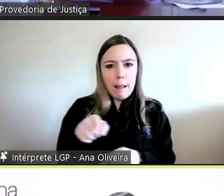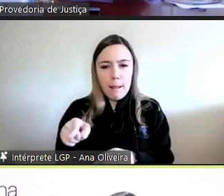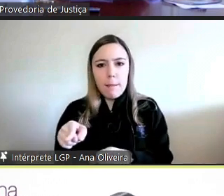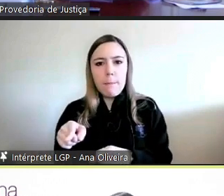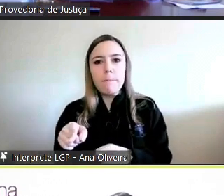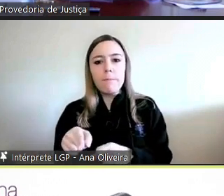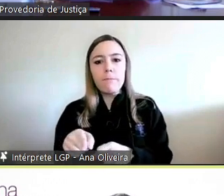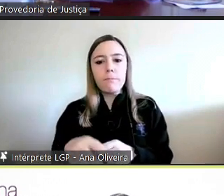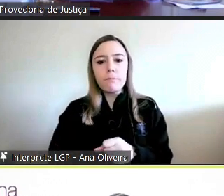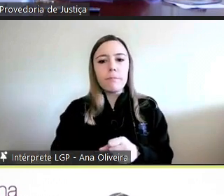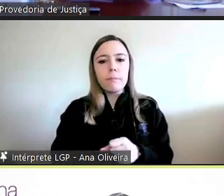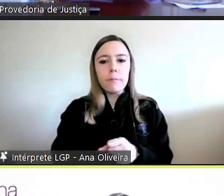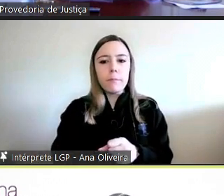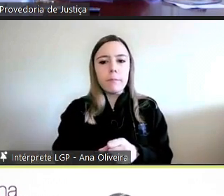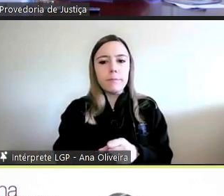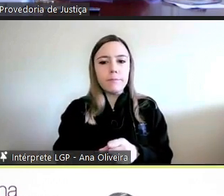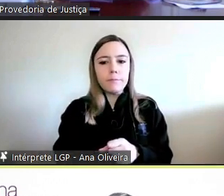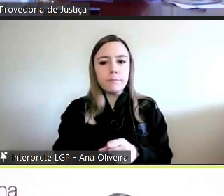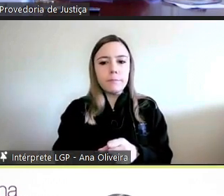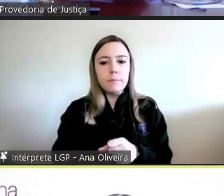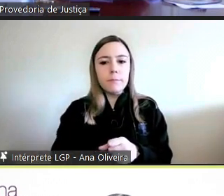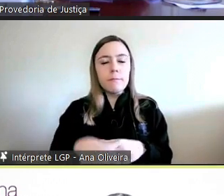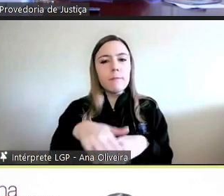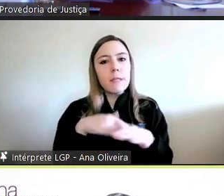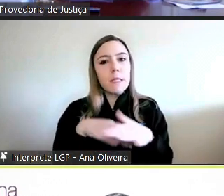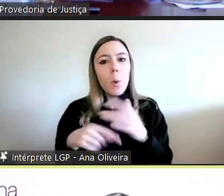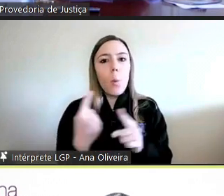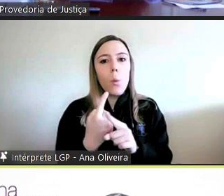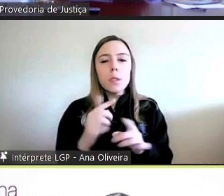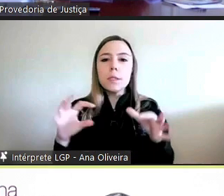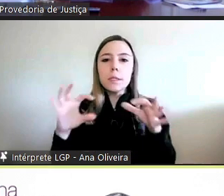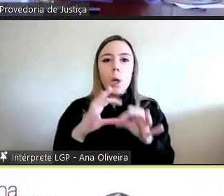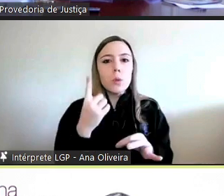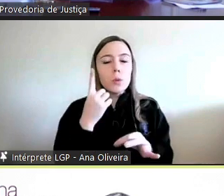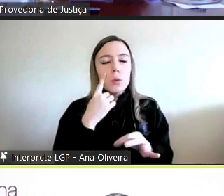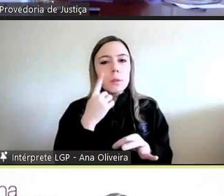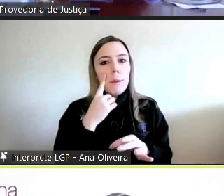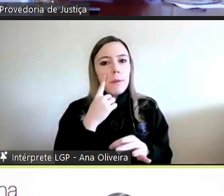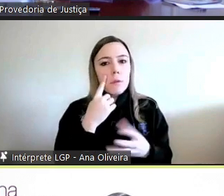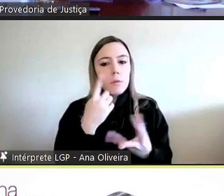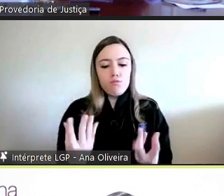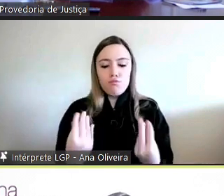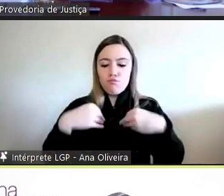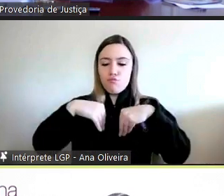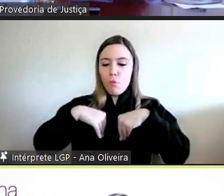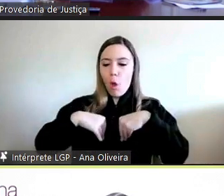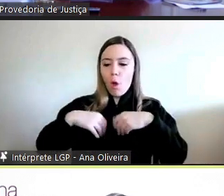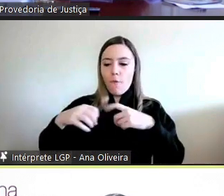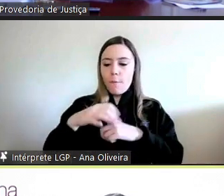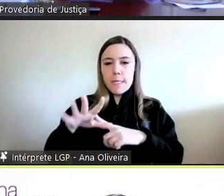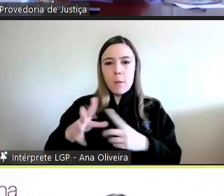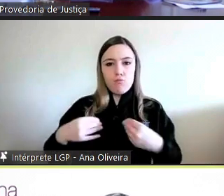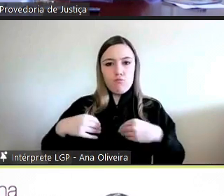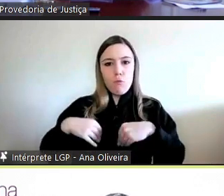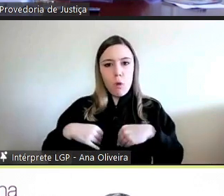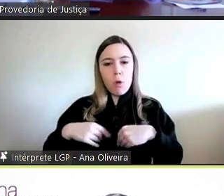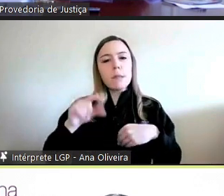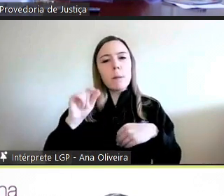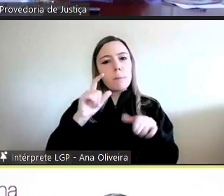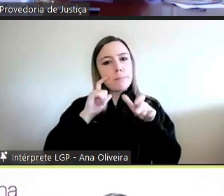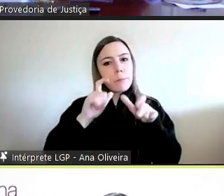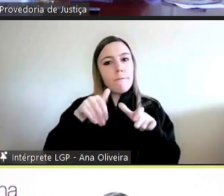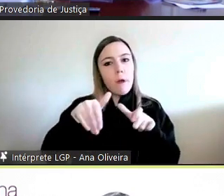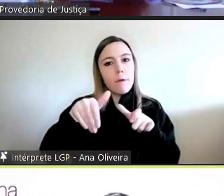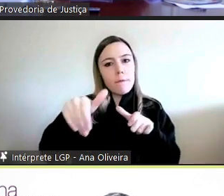de, digamos, de aplicação ou de concretização daquilo que foi o conhecimento vertido na formação que tiveram, e faremos a monitorização daqui a um